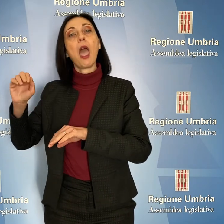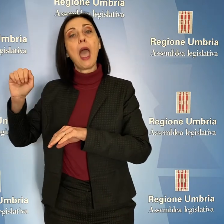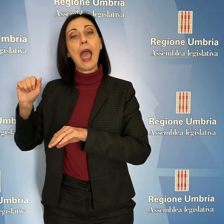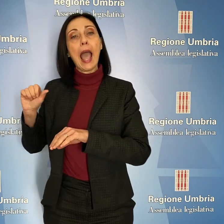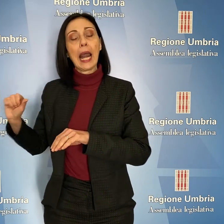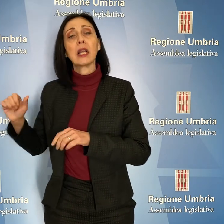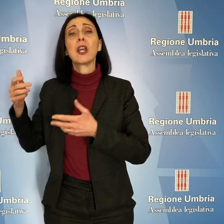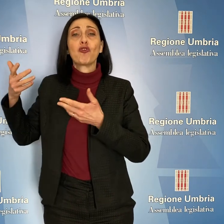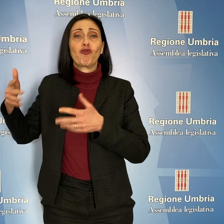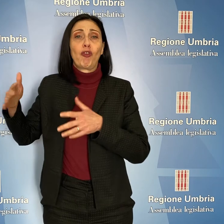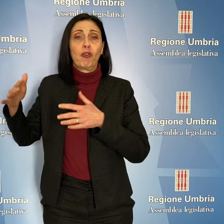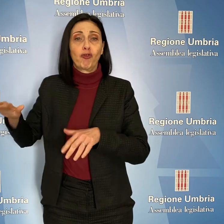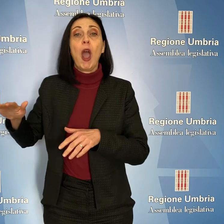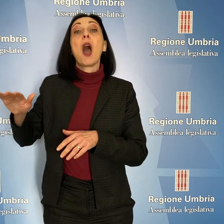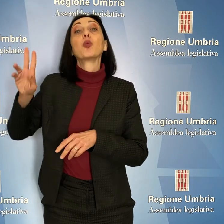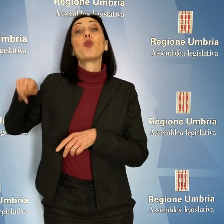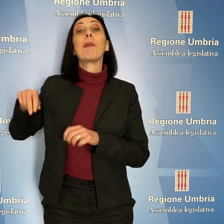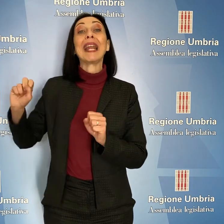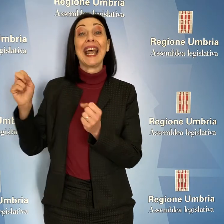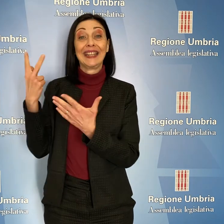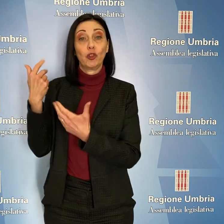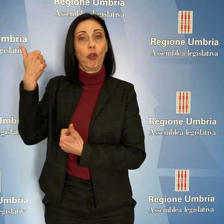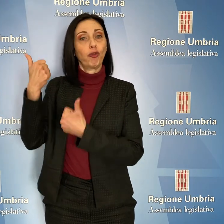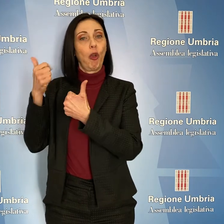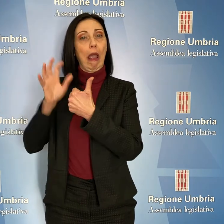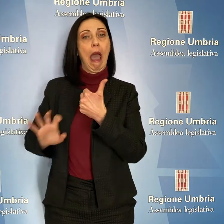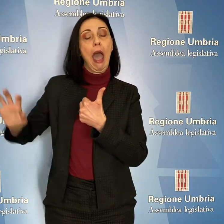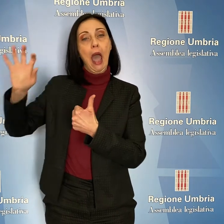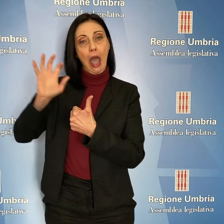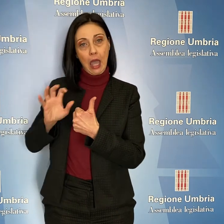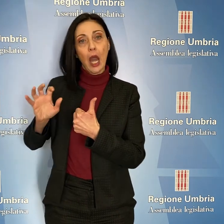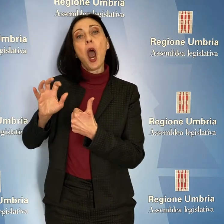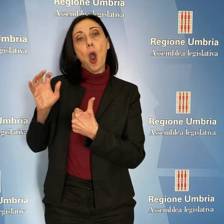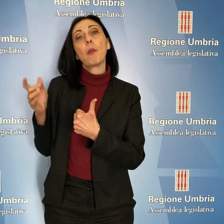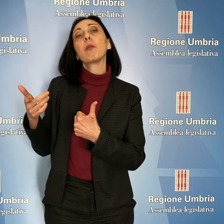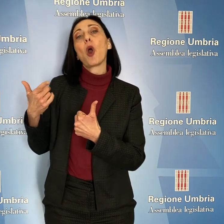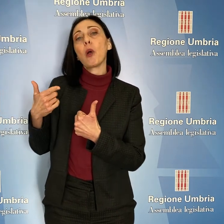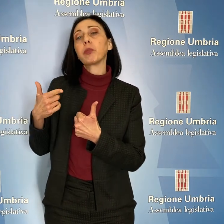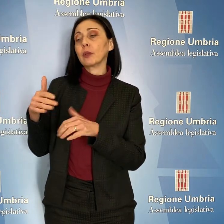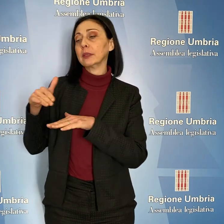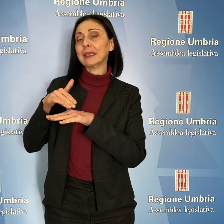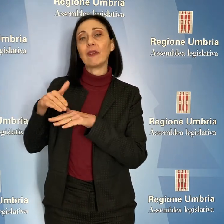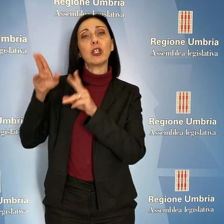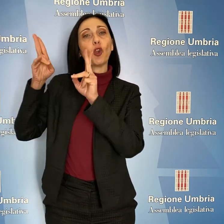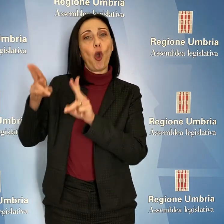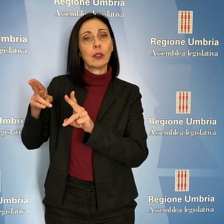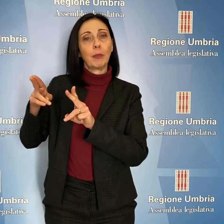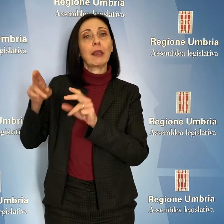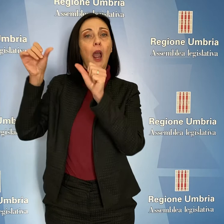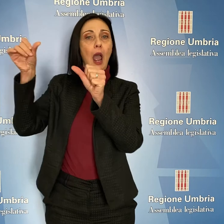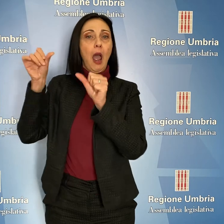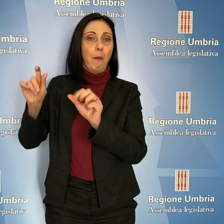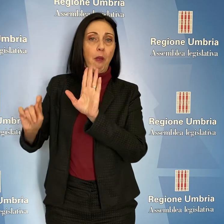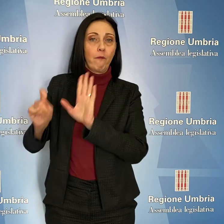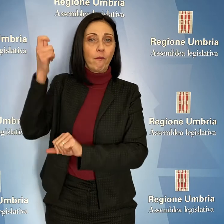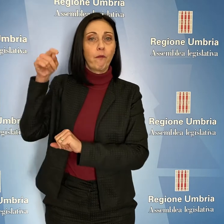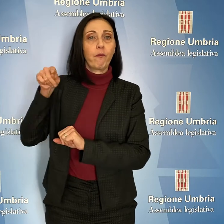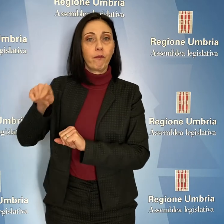regionale nel 2018 che ha visto aggiudicare a servizi ospedalieri l'appalto con un costo assai inferiore allo storico fornitore